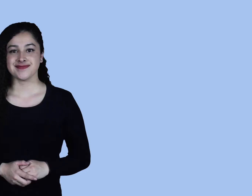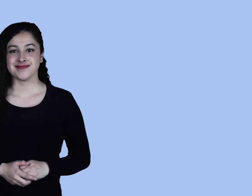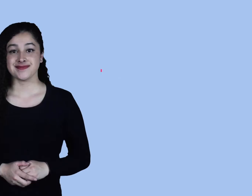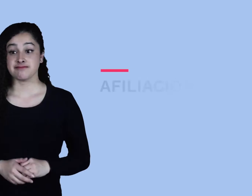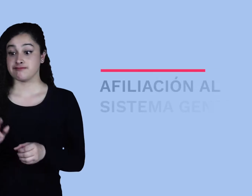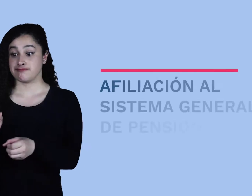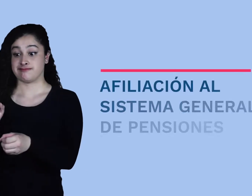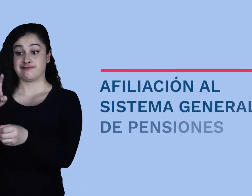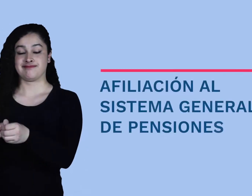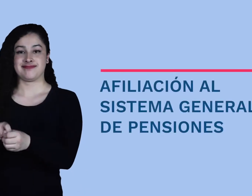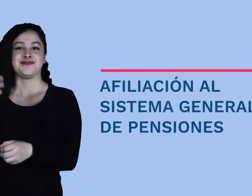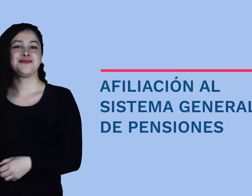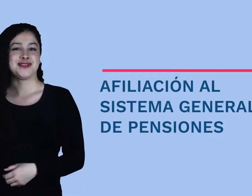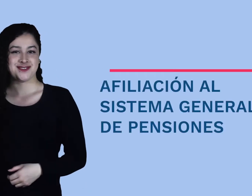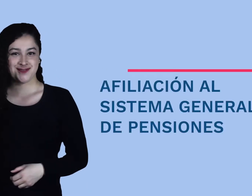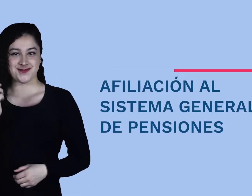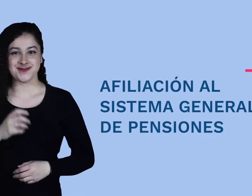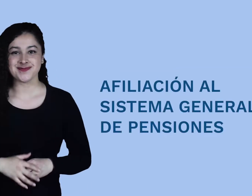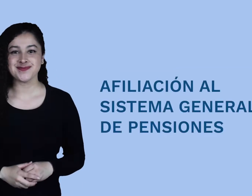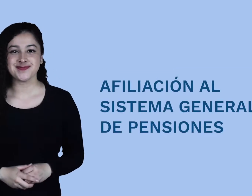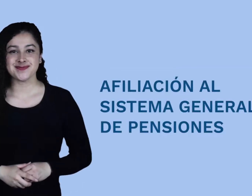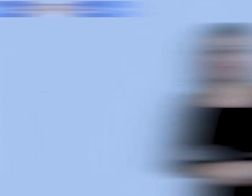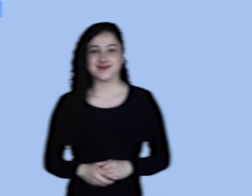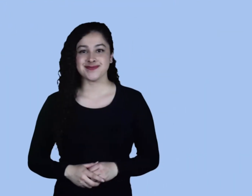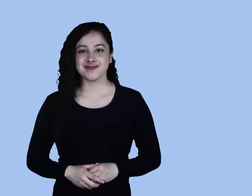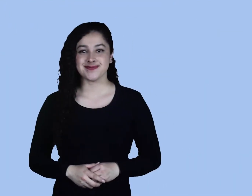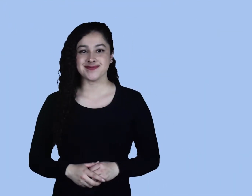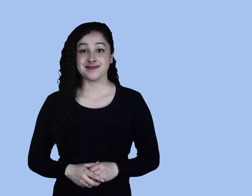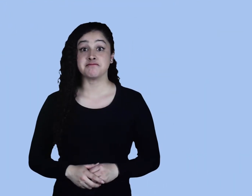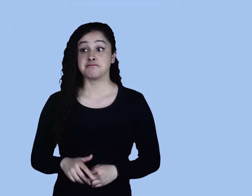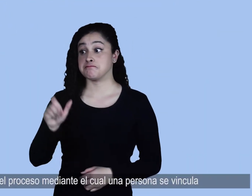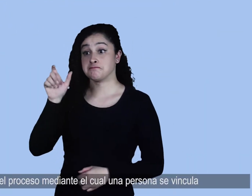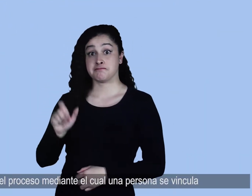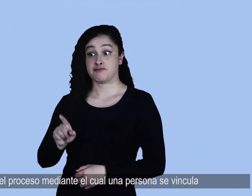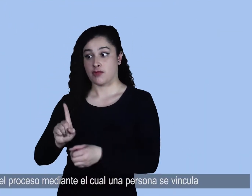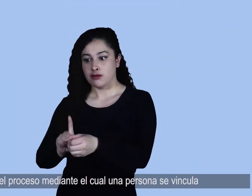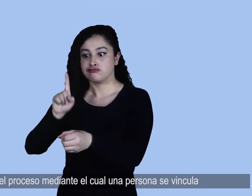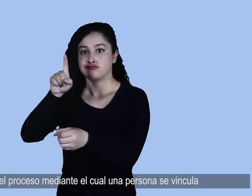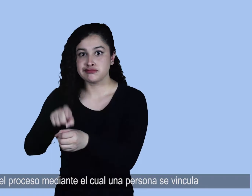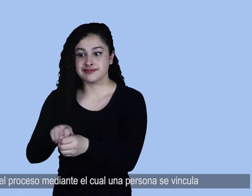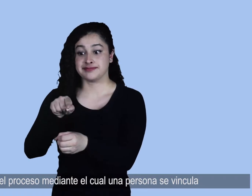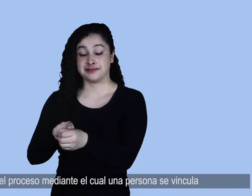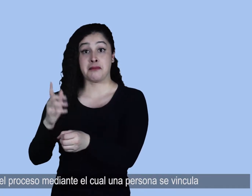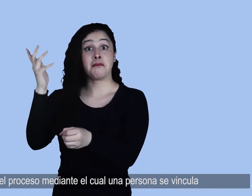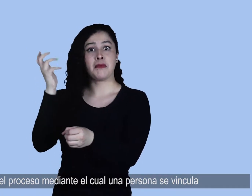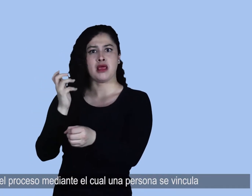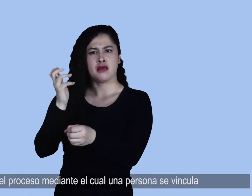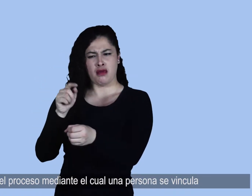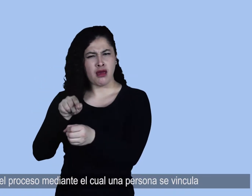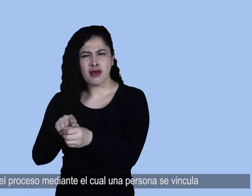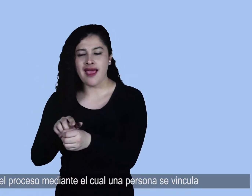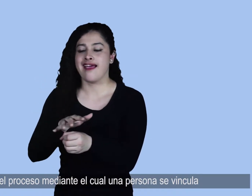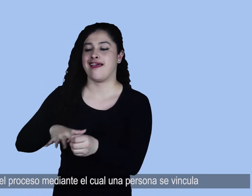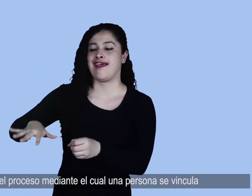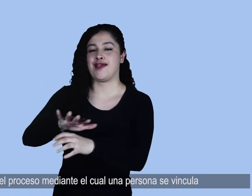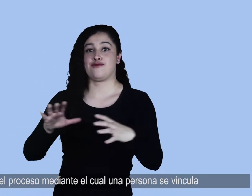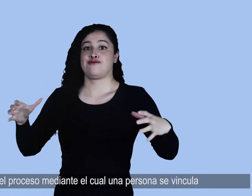Afiliación al Sistema General de Pensiones Es el proceso mediante el cual una